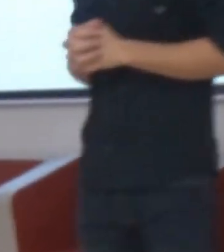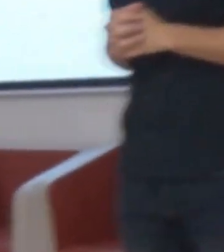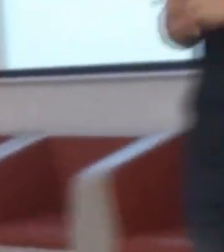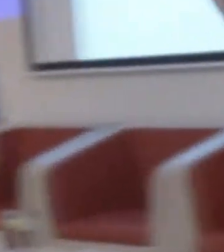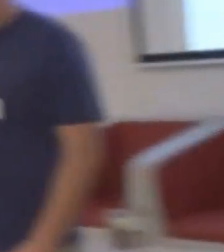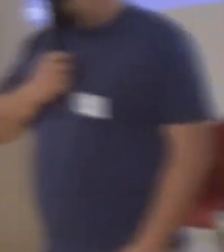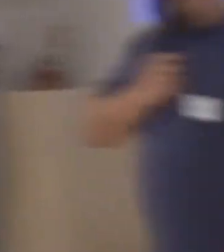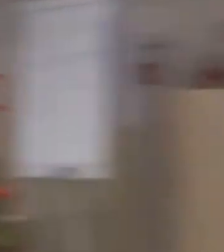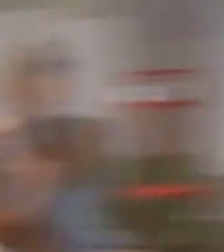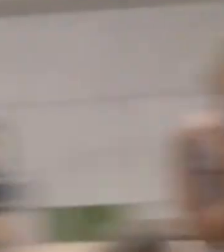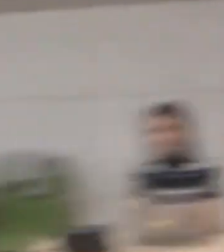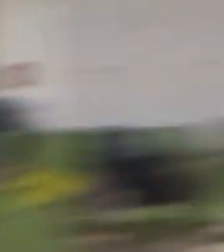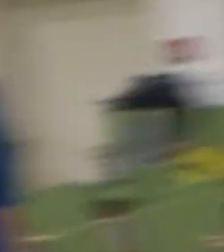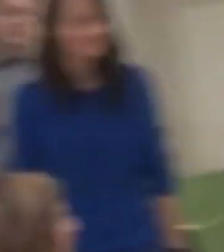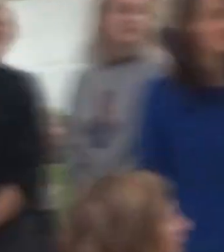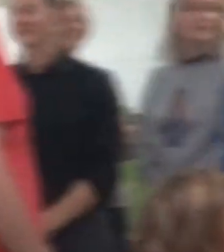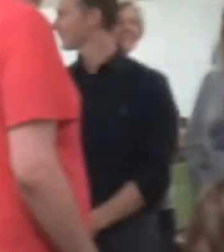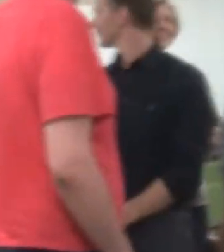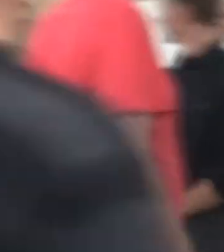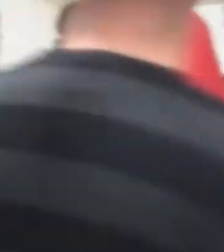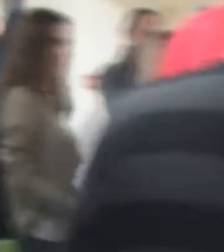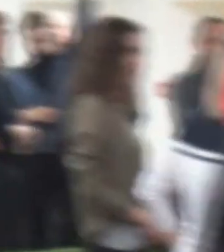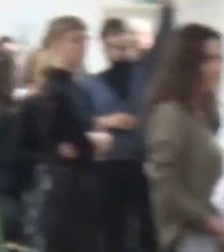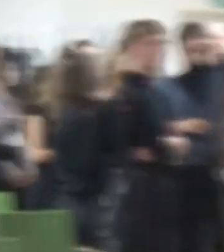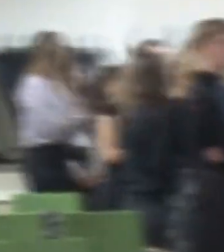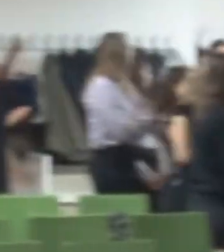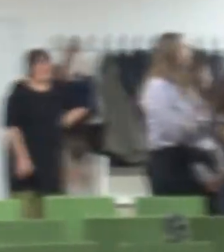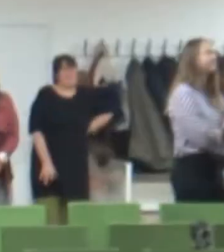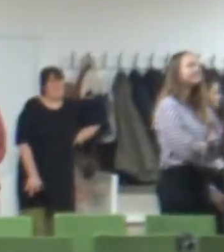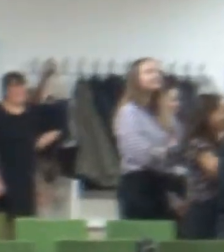Super. Ten zadek se plní. Dobře.